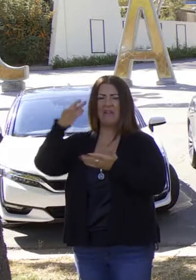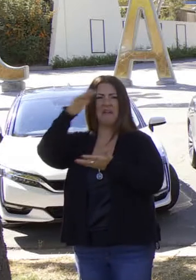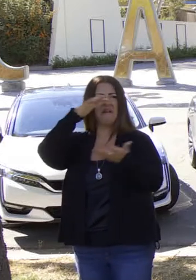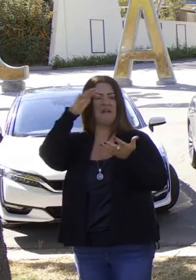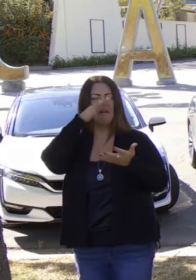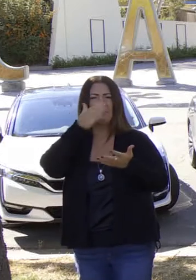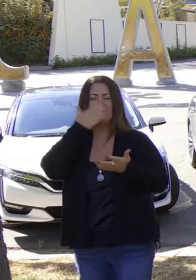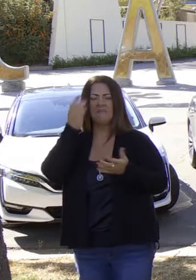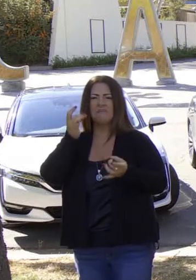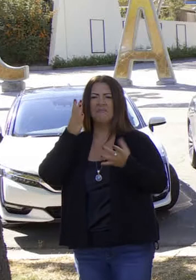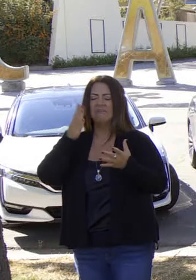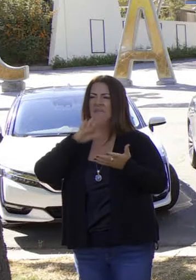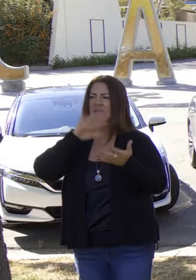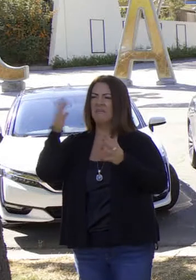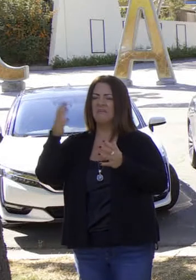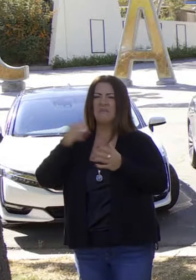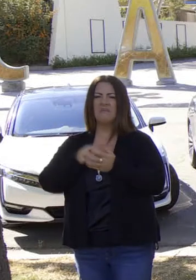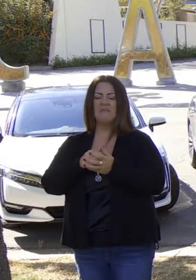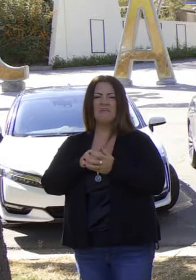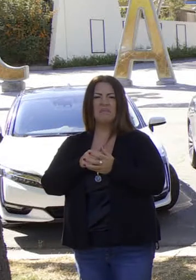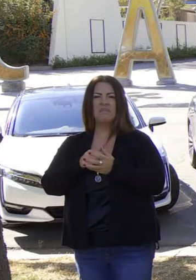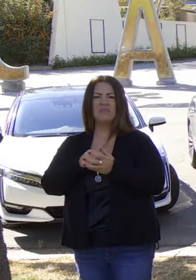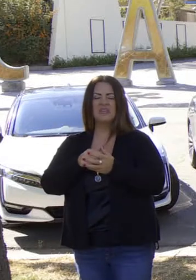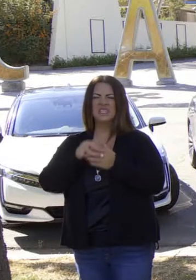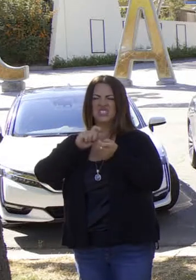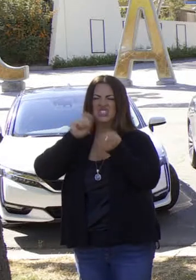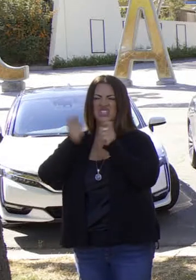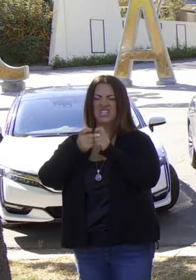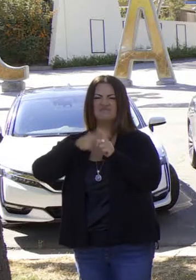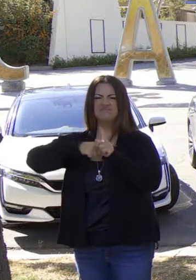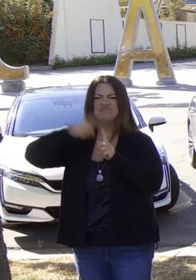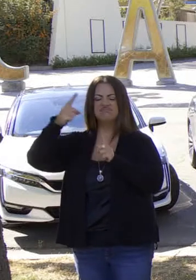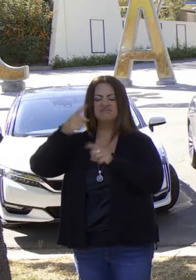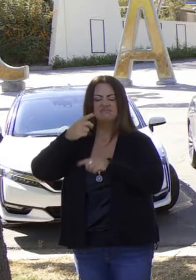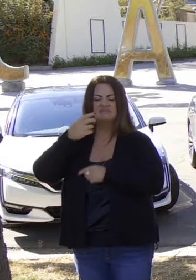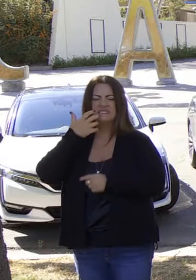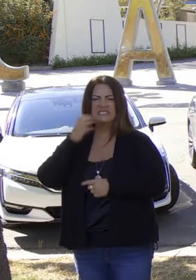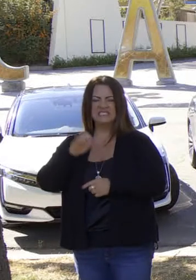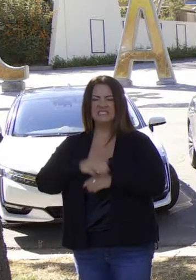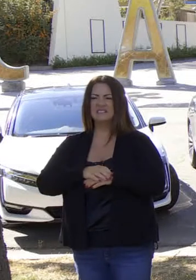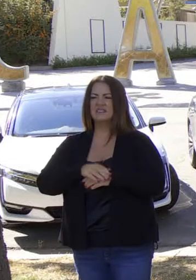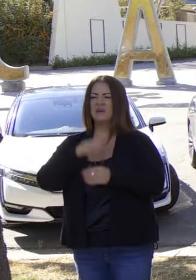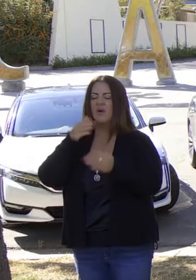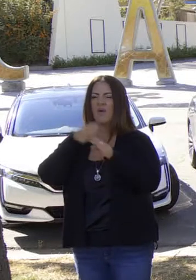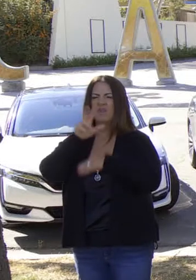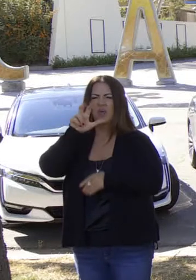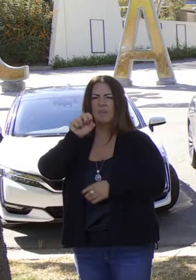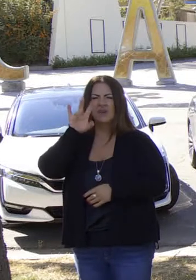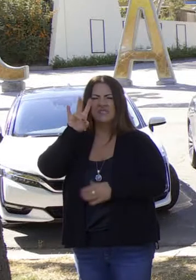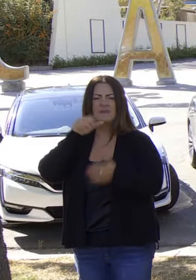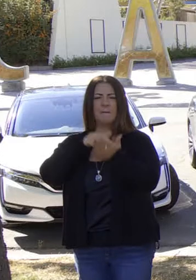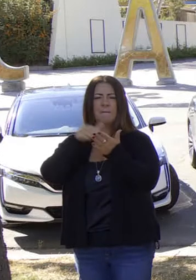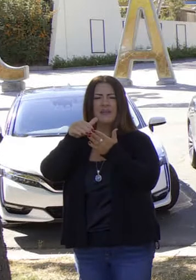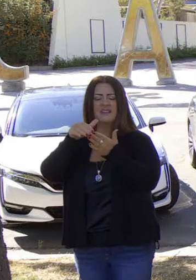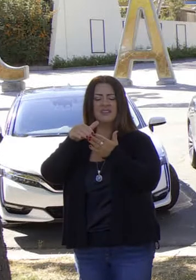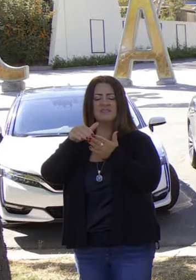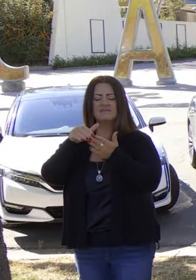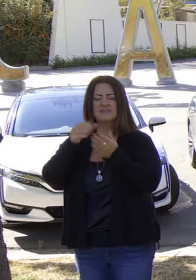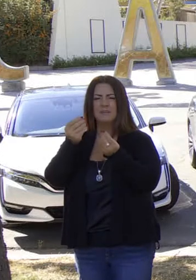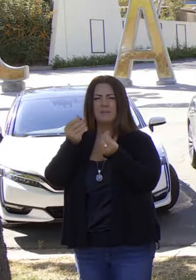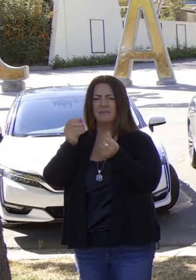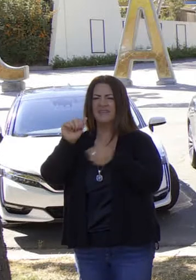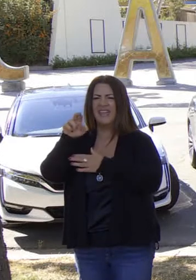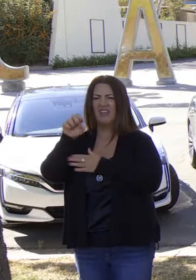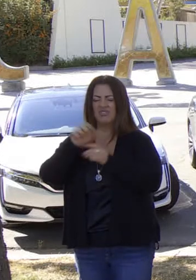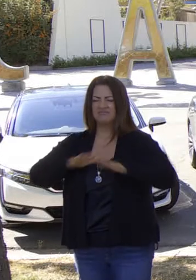con la calidad de aire, ahogándonos con la calidad de aire, con 3,7 millones de acres calcinados